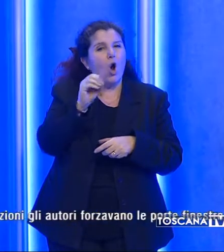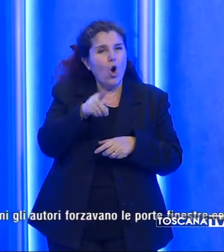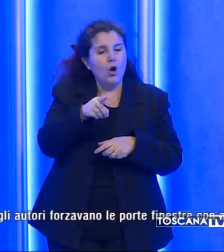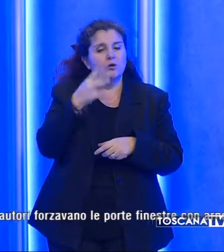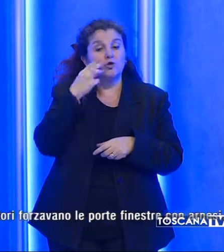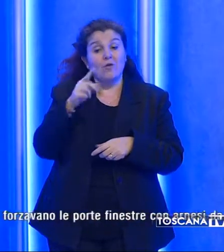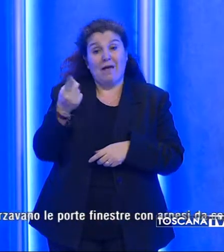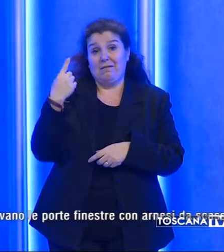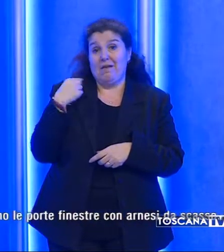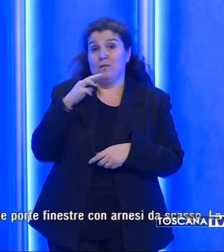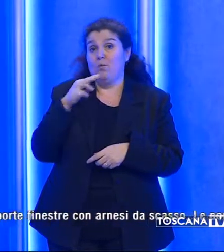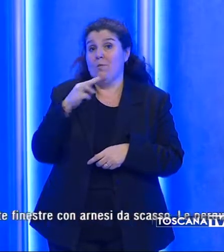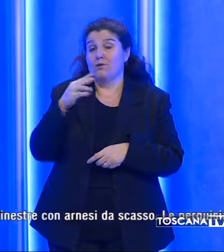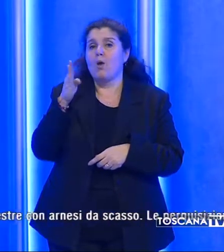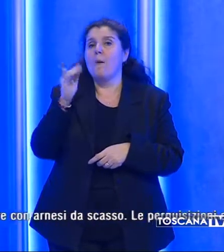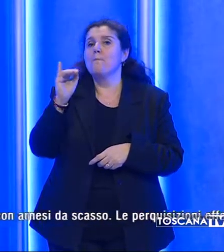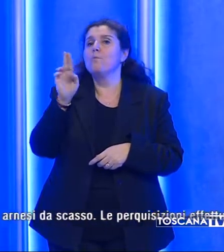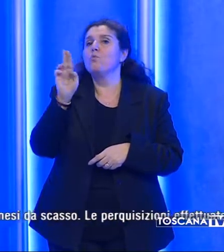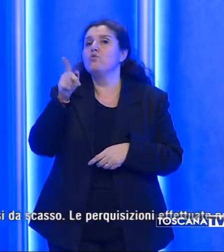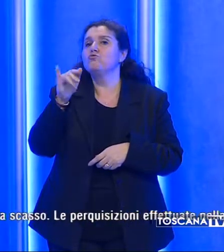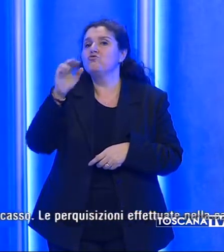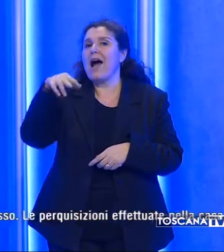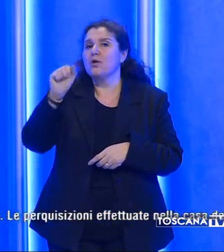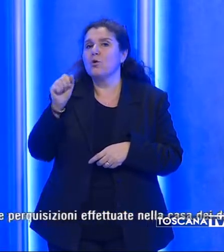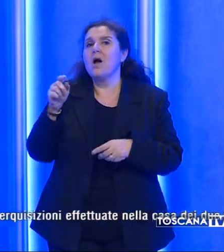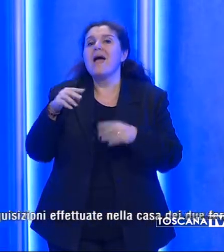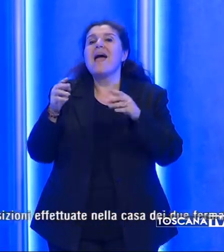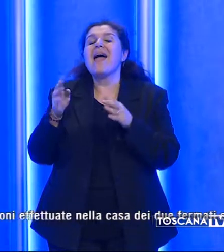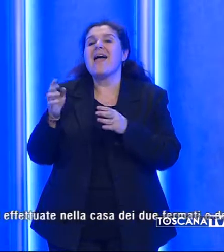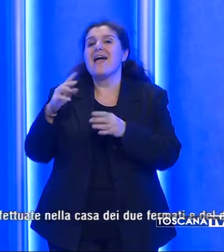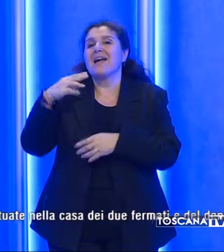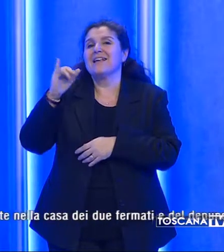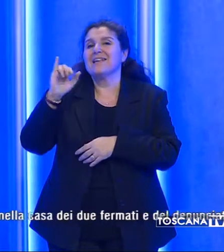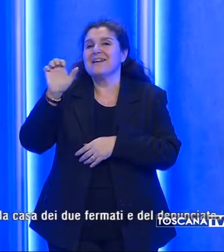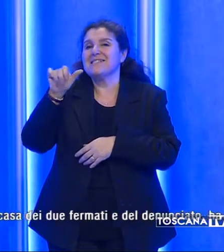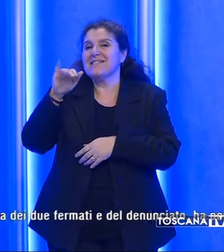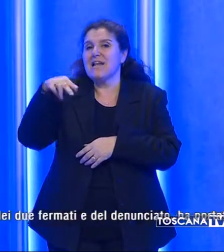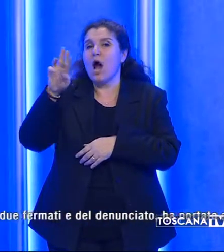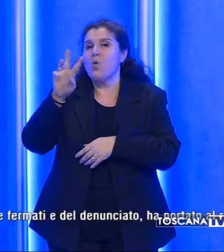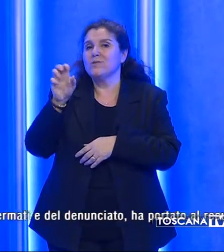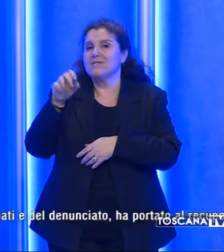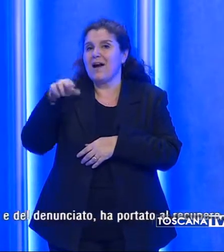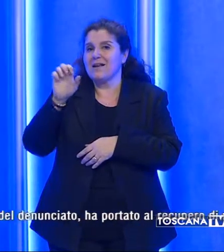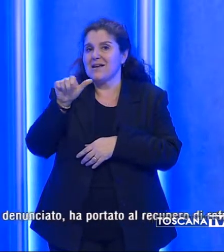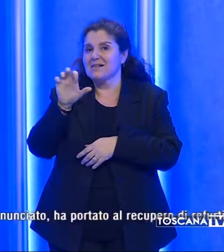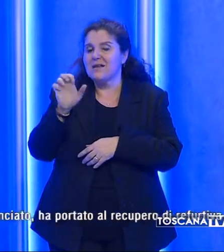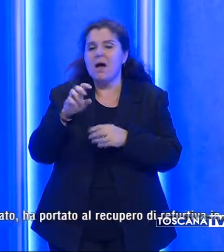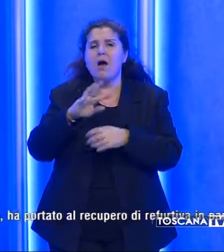stati rintracciati ieri pomeriggio a Bugiano e a Chiesina Uzzanese. I furti sono